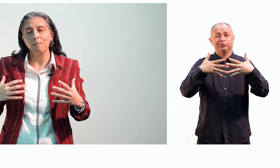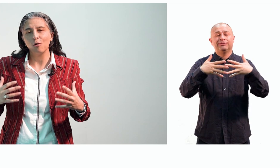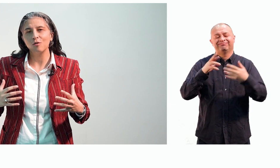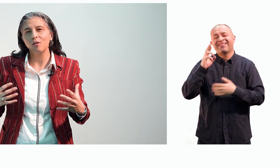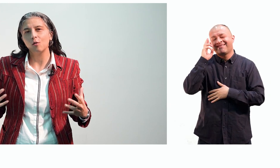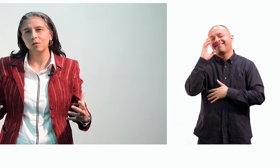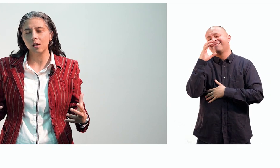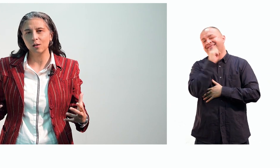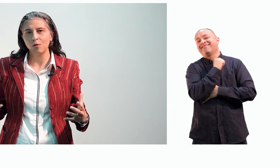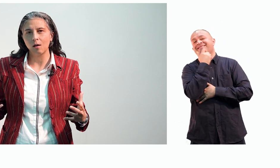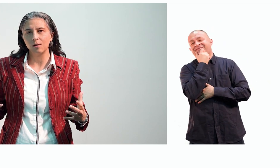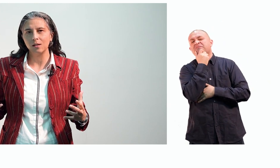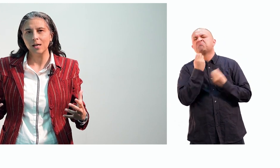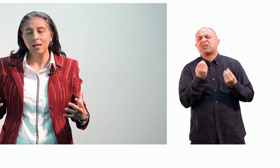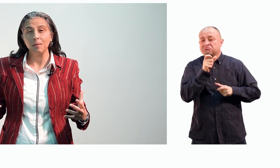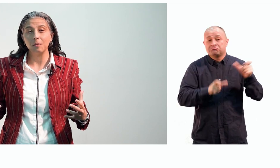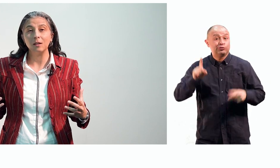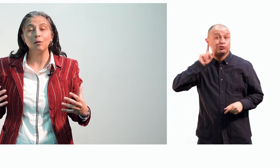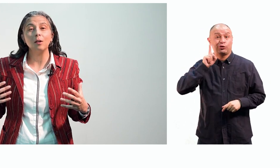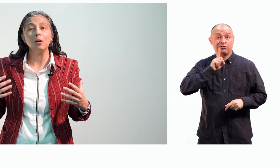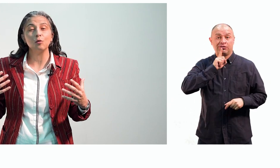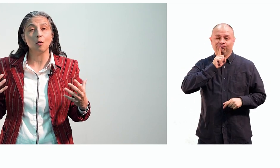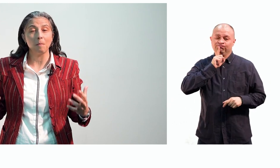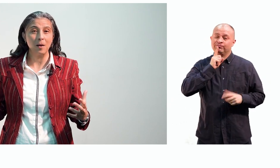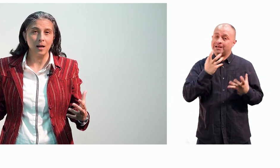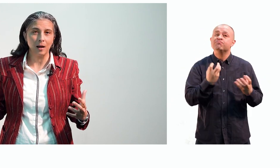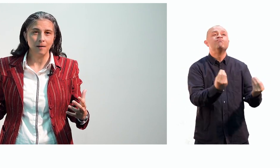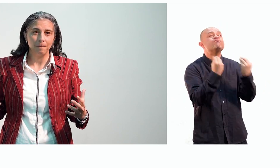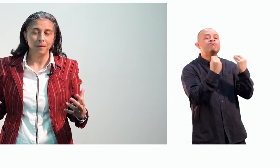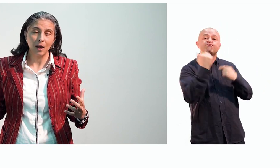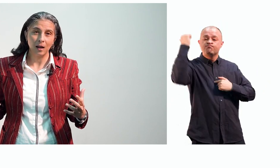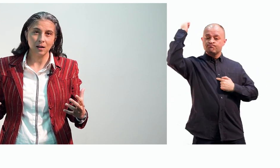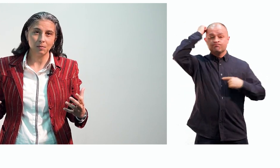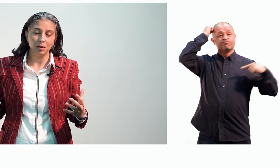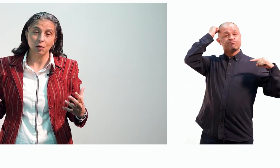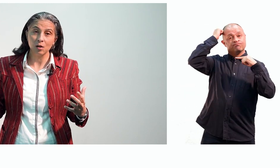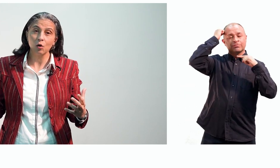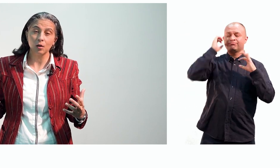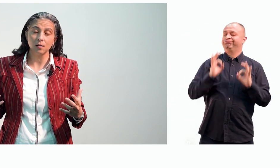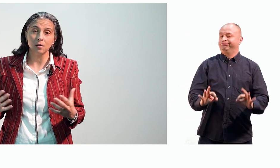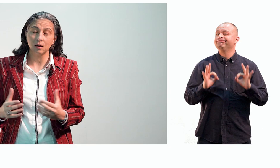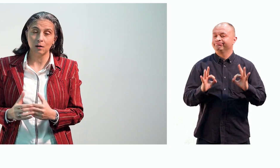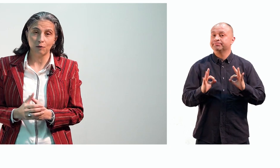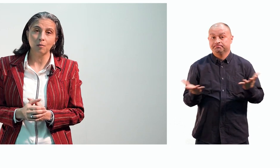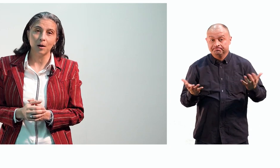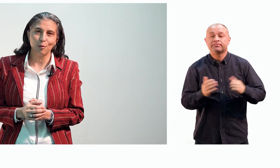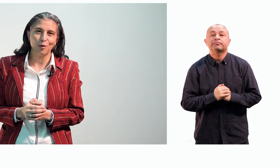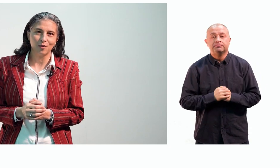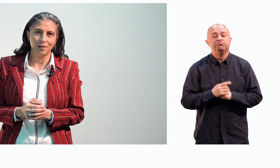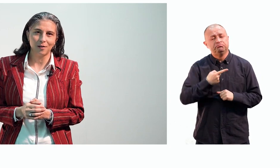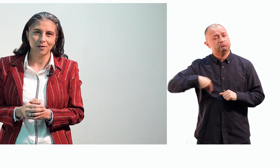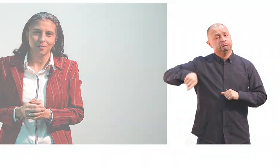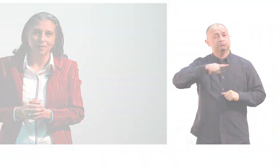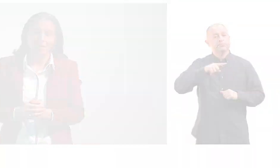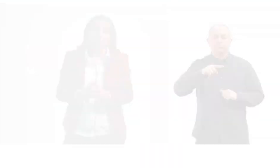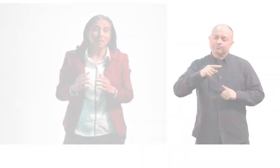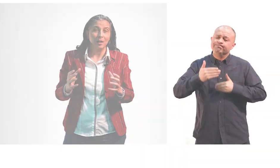apoyos y ajustes razonables que permiten una inclusión plena de aquellas personas sordas que se quieren formar como docentes. Para